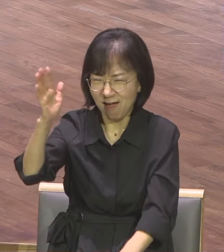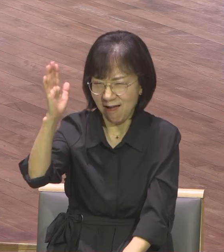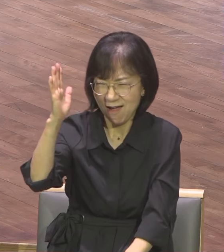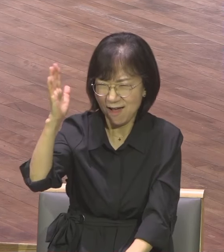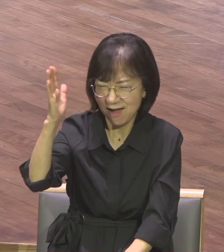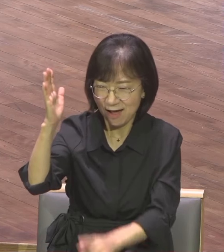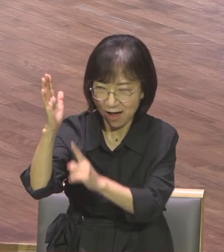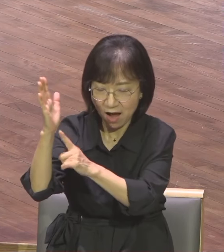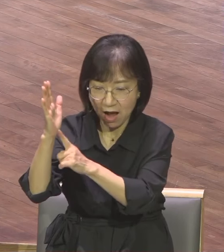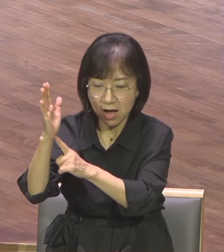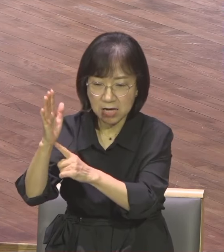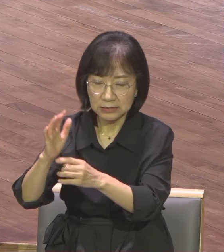능력이 어느 정도인가